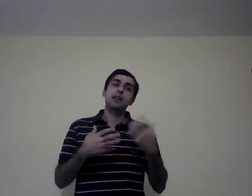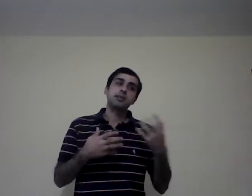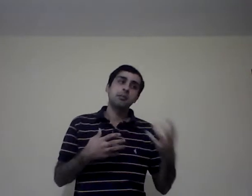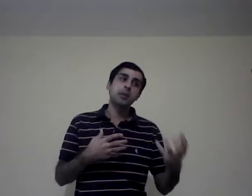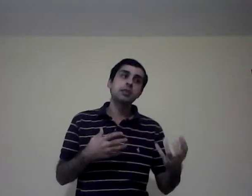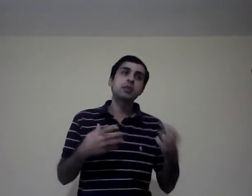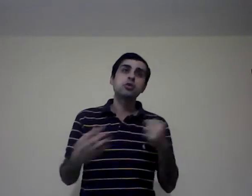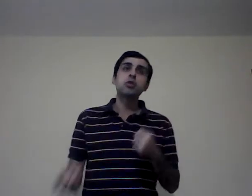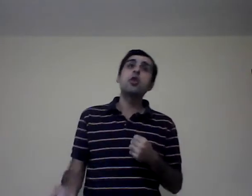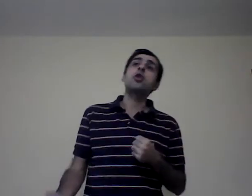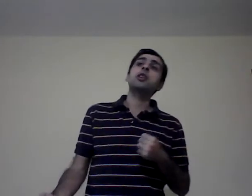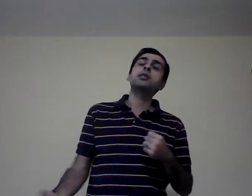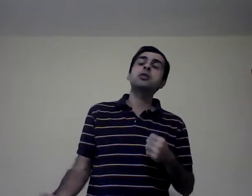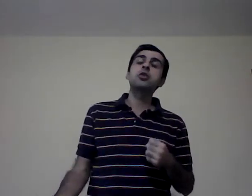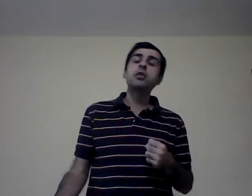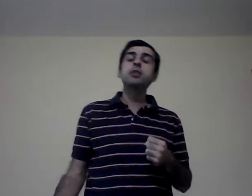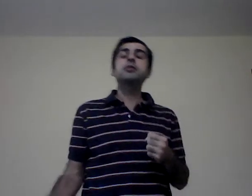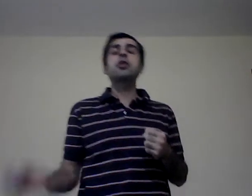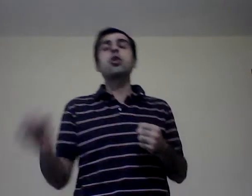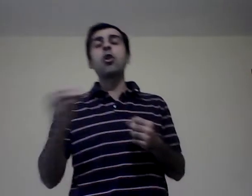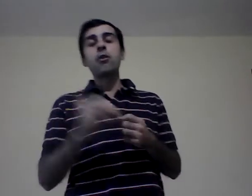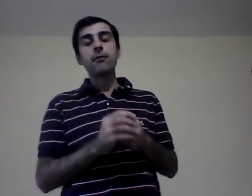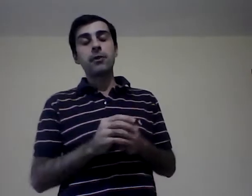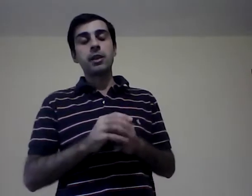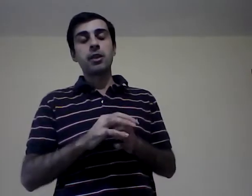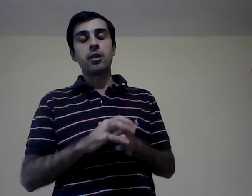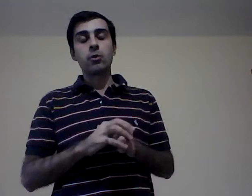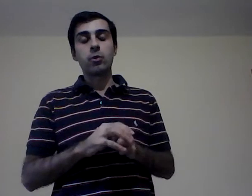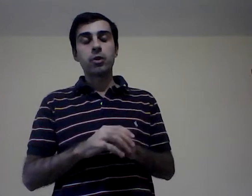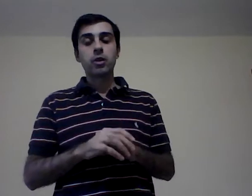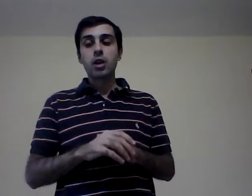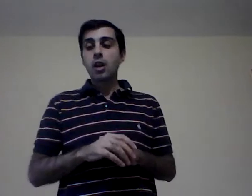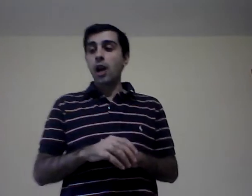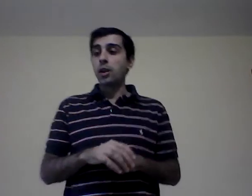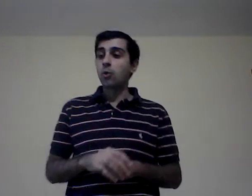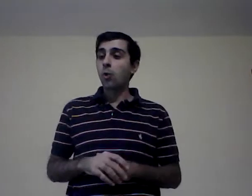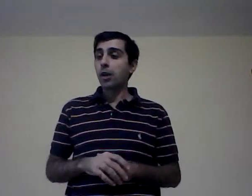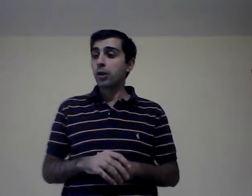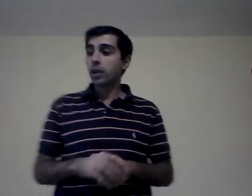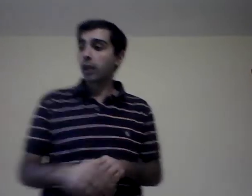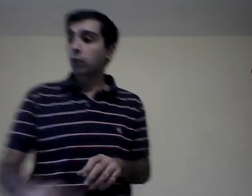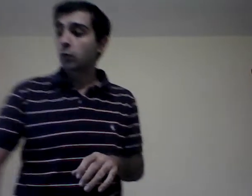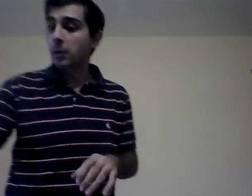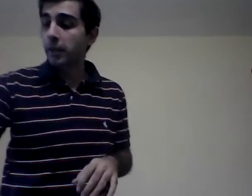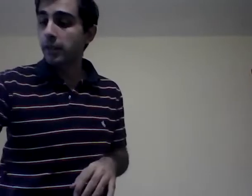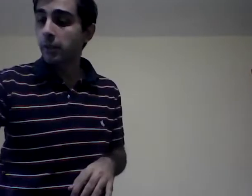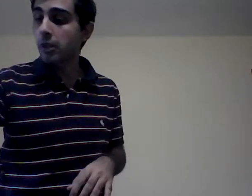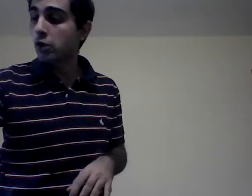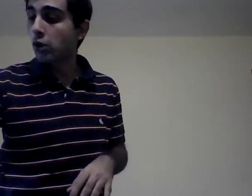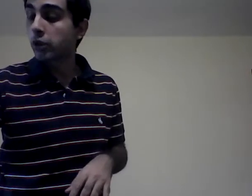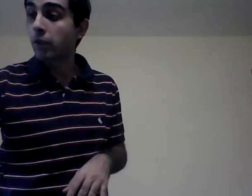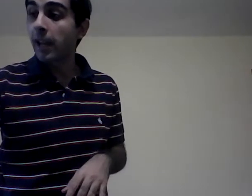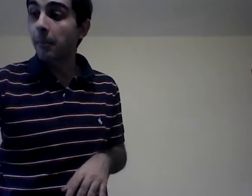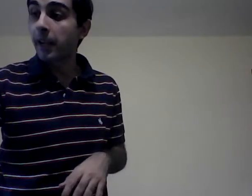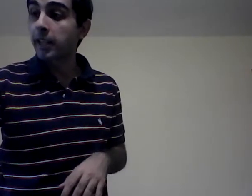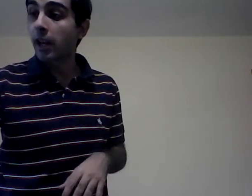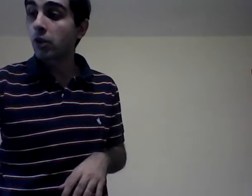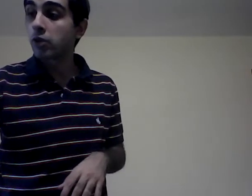empresas son organizaciones con fines de lucro. Hay un cuadro que resumo bastante bien, yo lo tengo en la página 11,